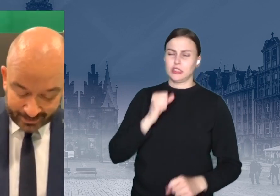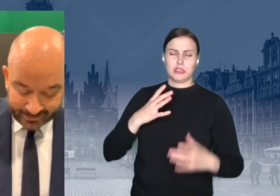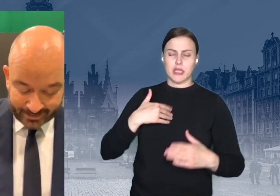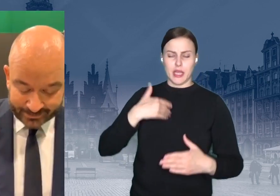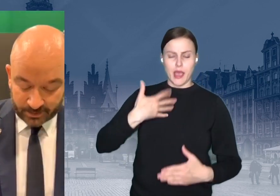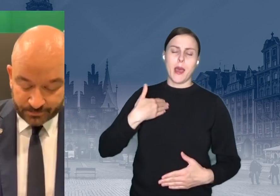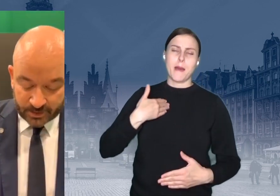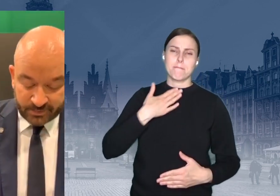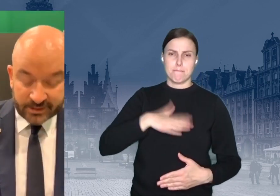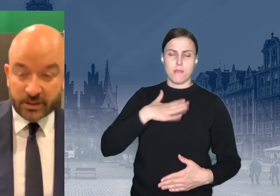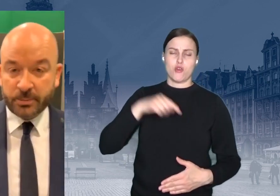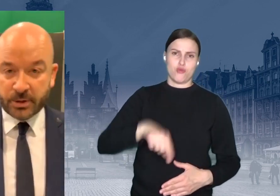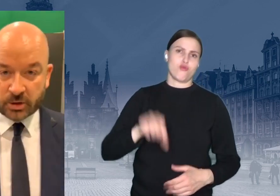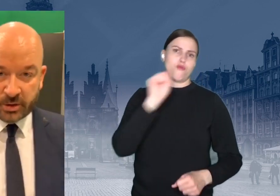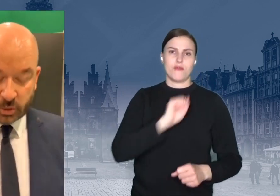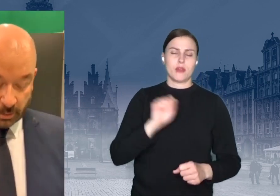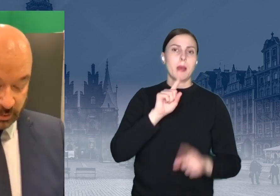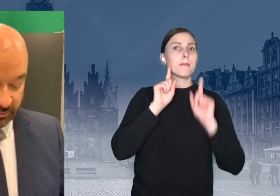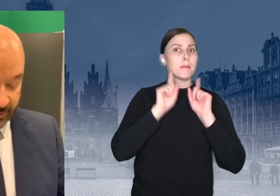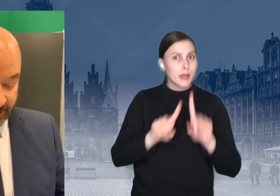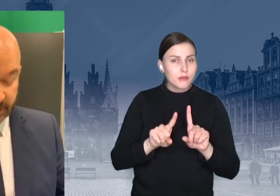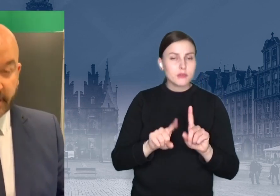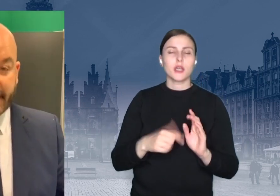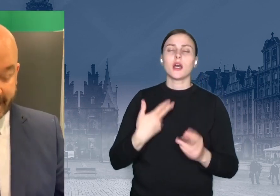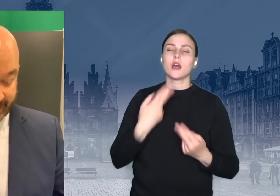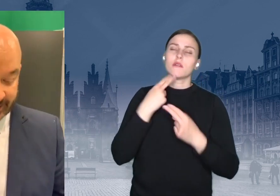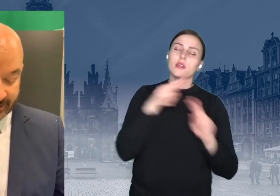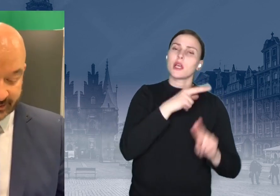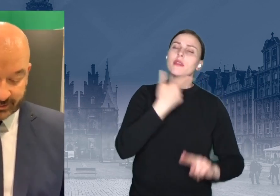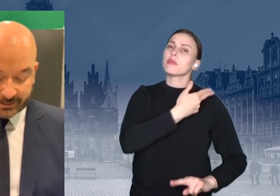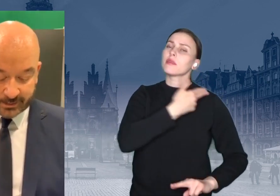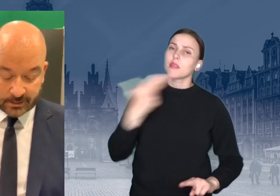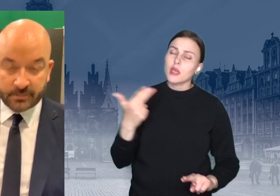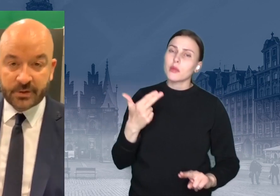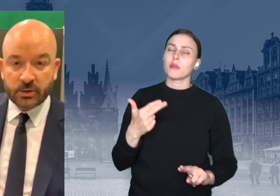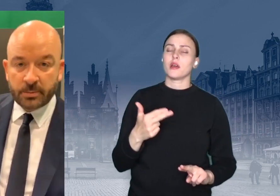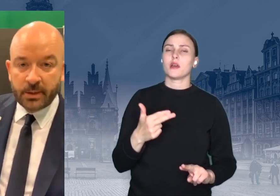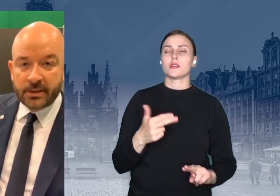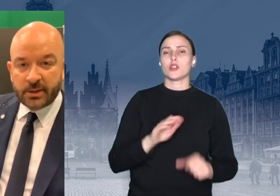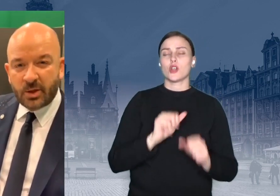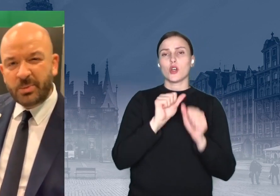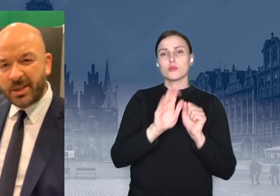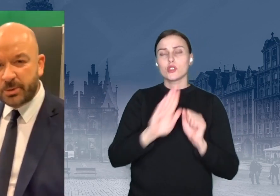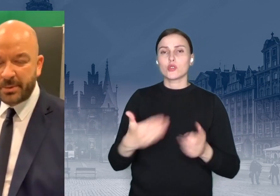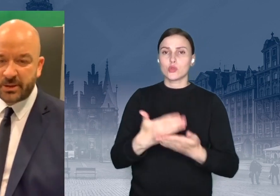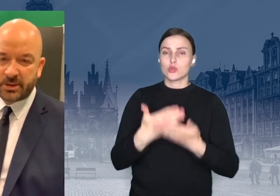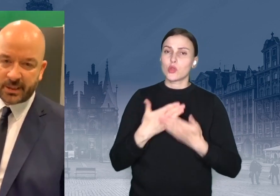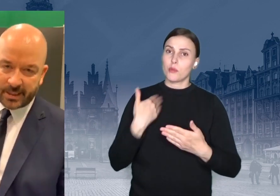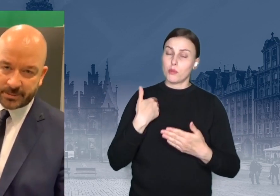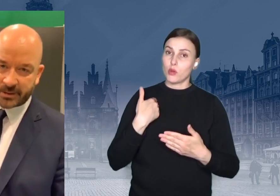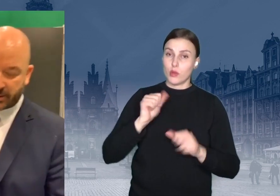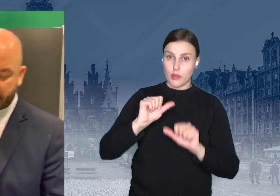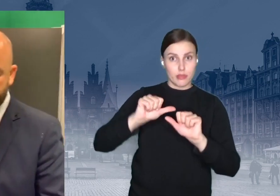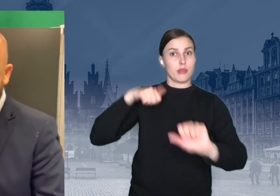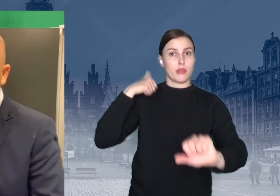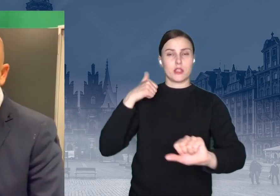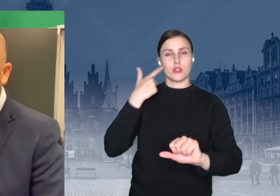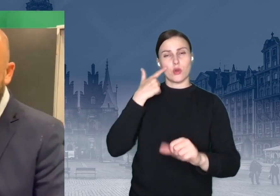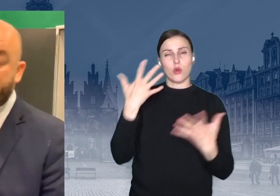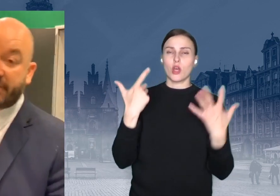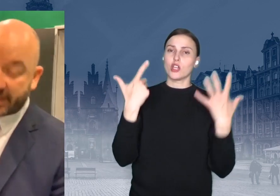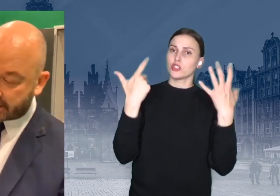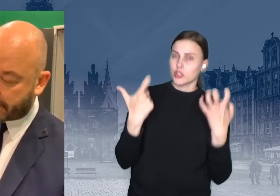kochani, ale teraz dalej na serio. Wracając do przedszkoli i żłobków, słuchajcie, taka graść statystyk. W zeszłym tygodniu mieliśmy między 700 a